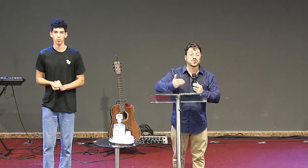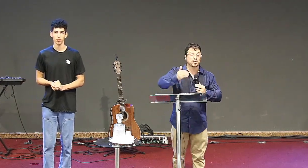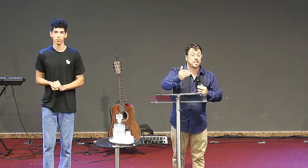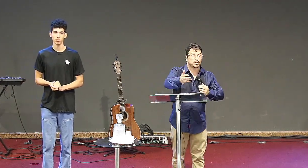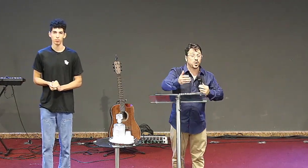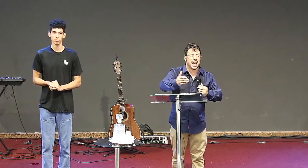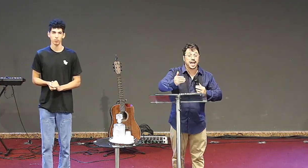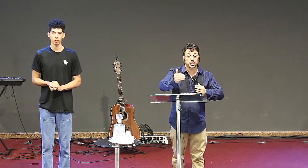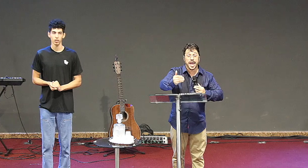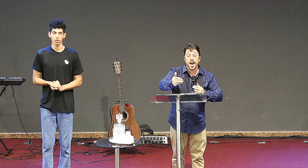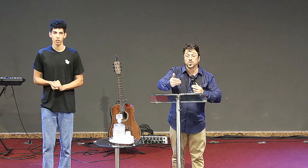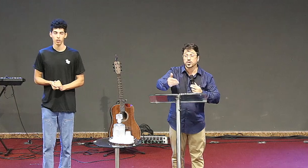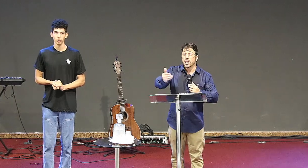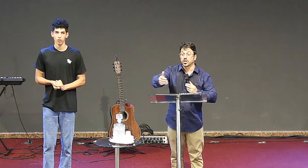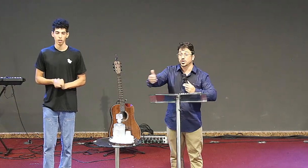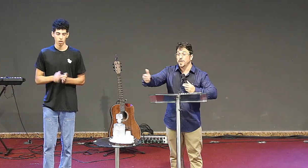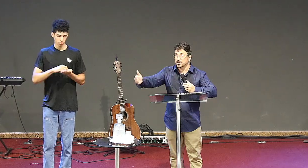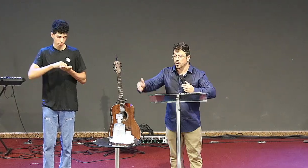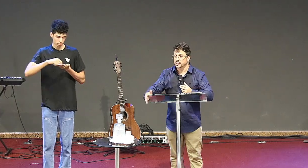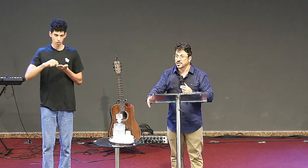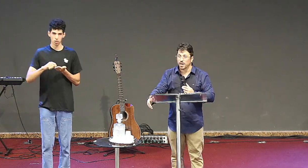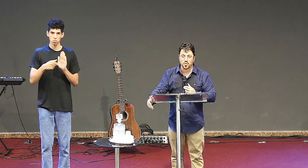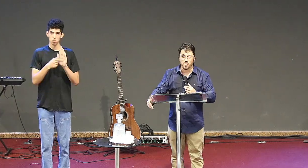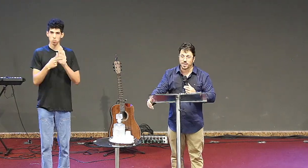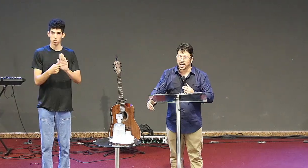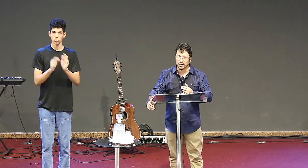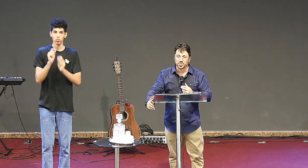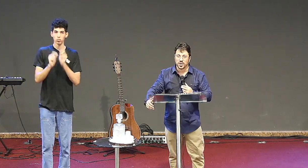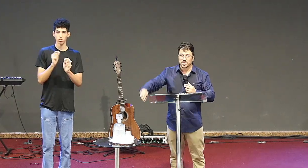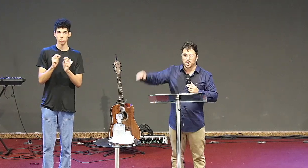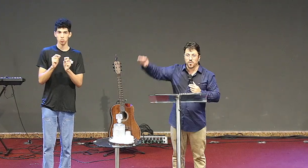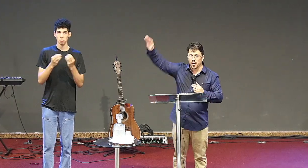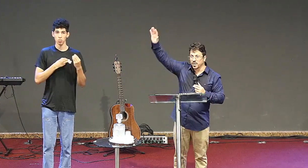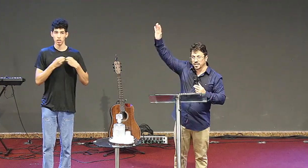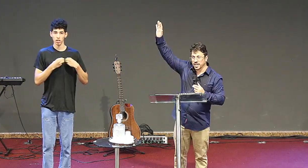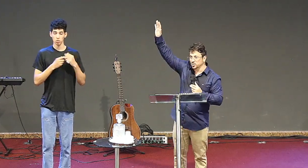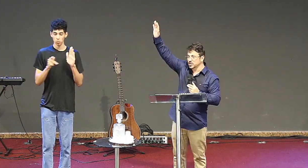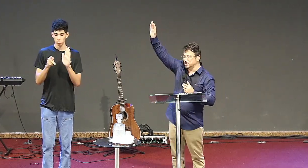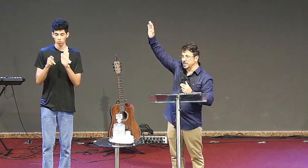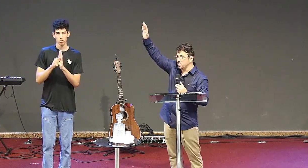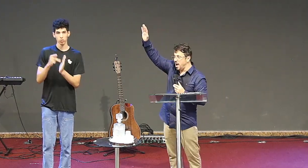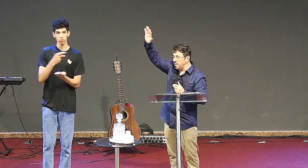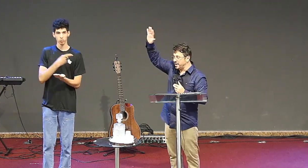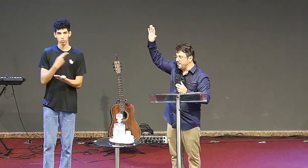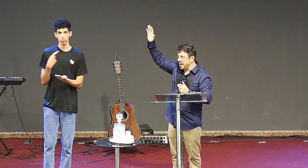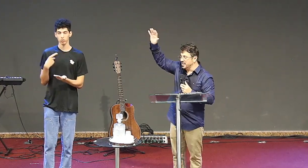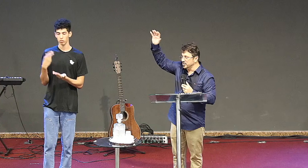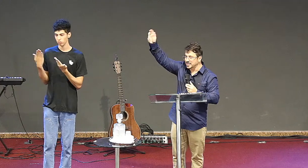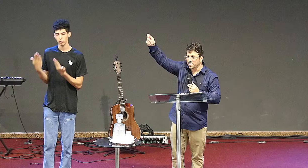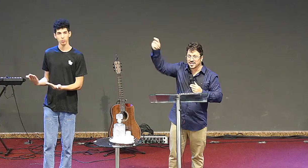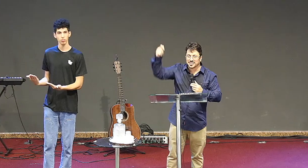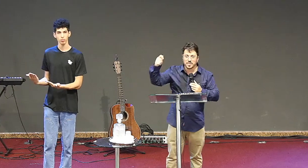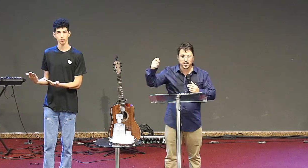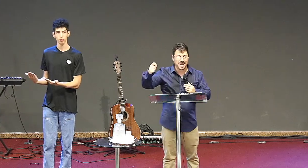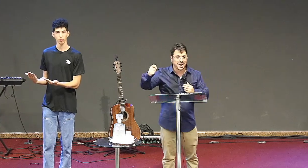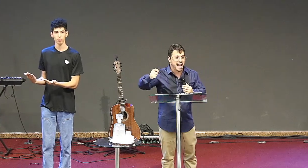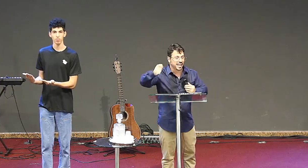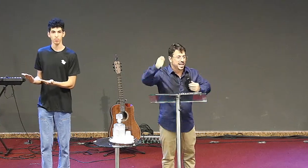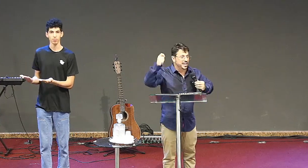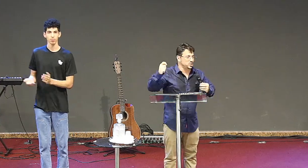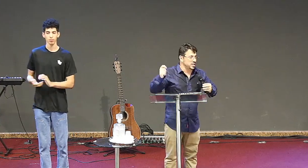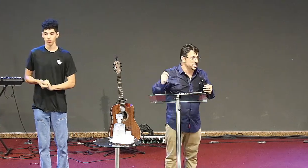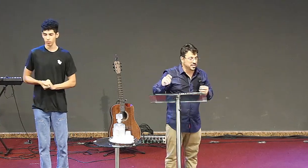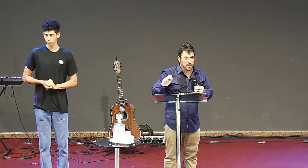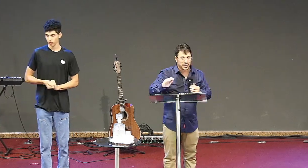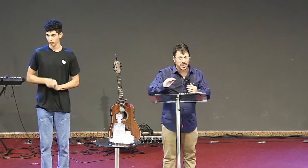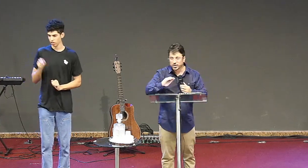pecados pastorais, de erros que os pastores estavam cometendo. Não é uma criatura espiritual aqui vagando, que estava recebendo uma carta